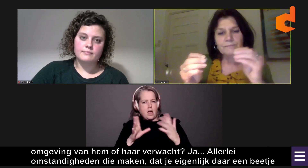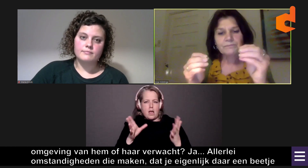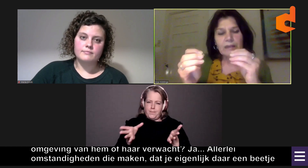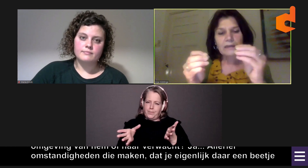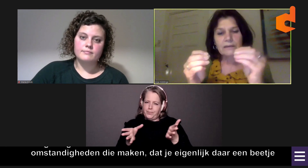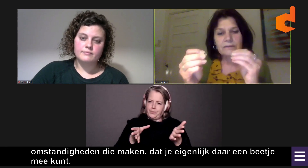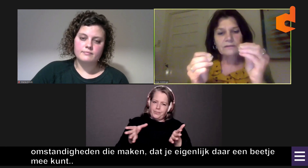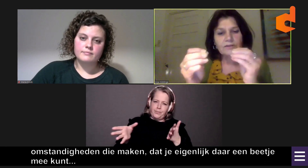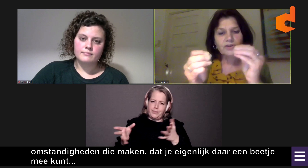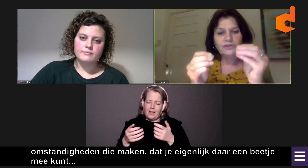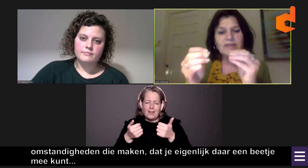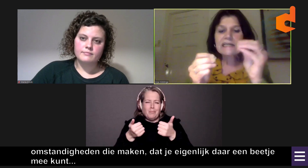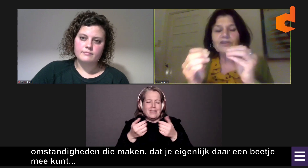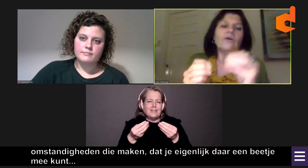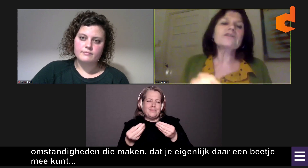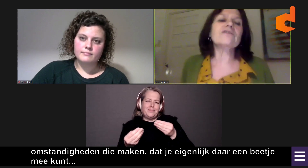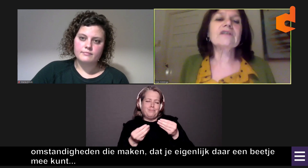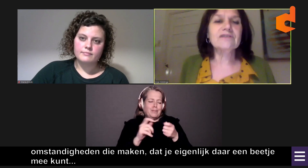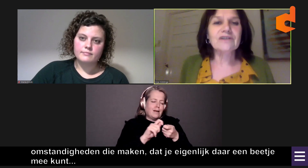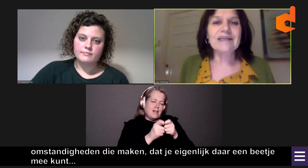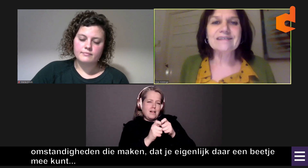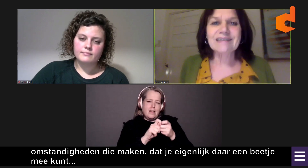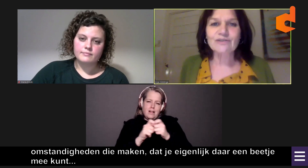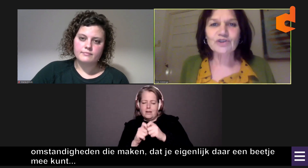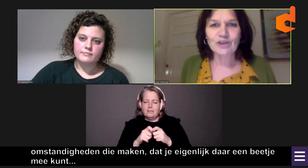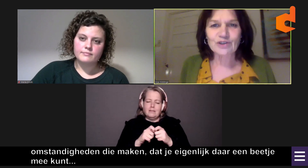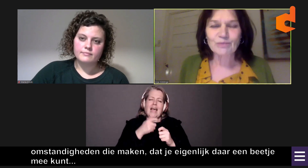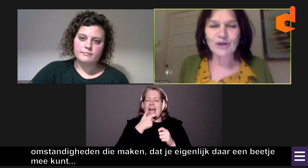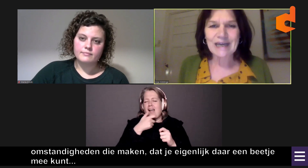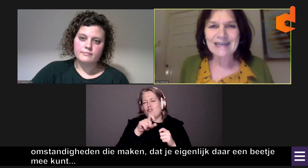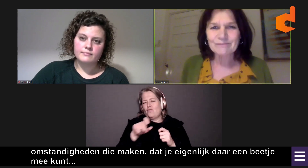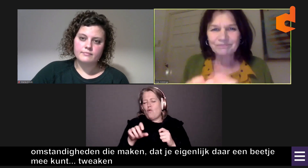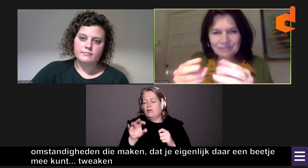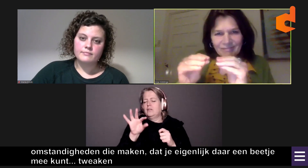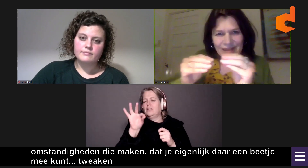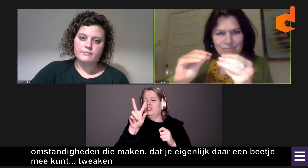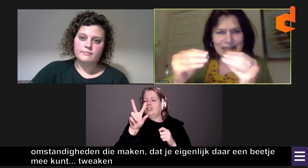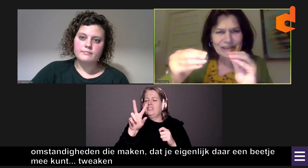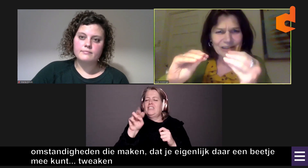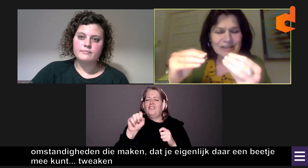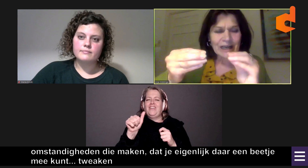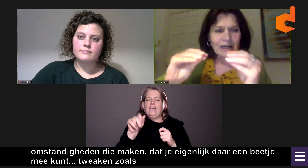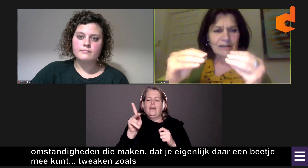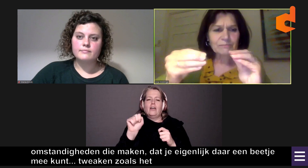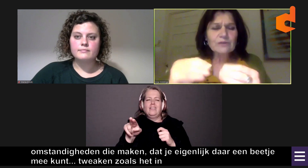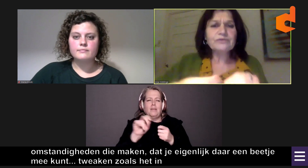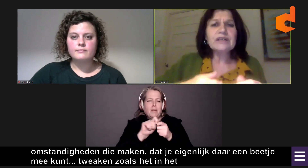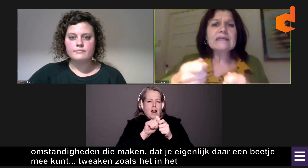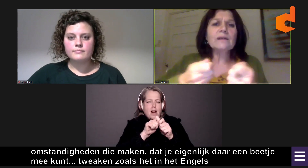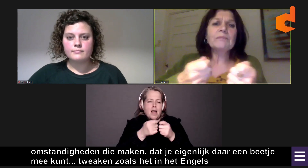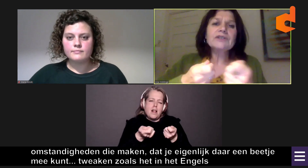tweaken, zoals dat in het Engels zo mooi heet. Een beetje kan